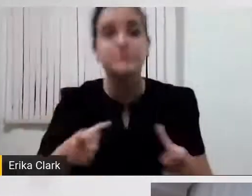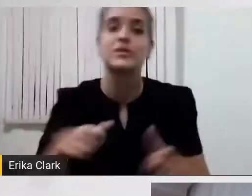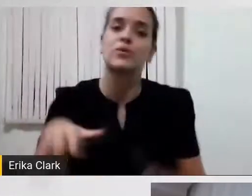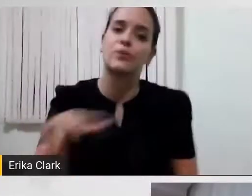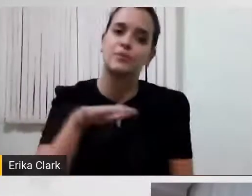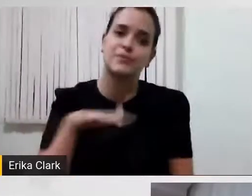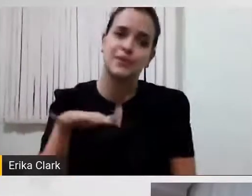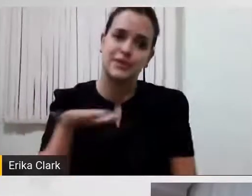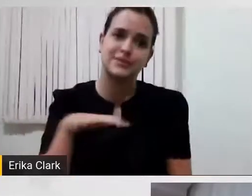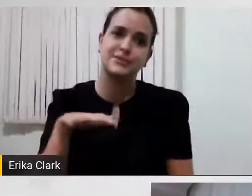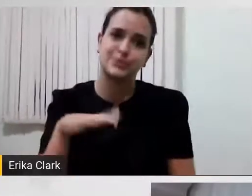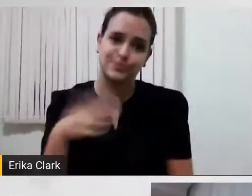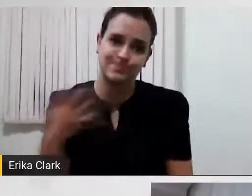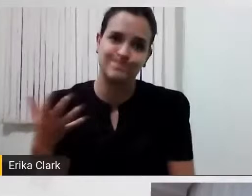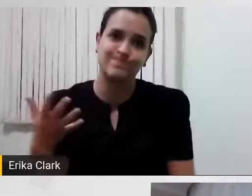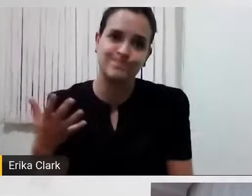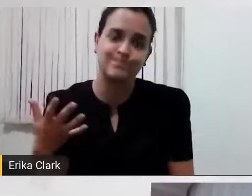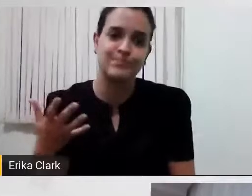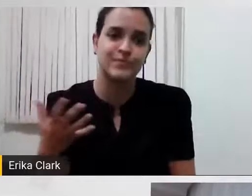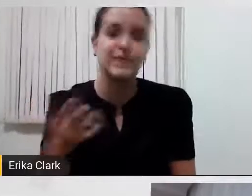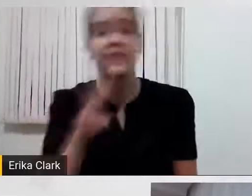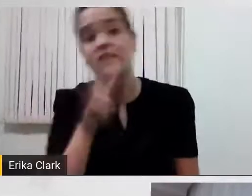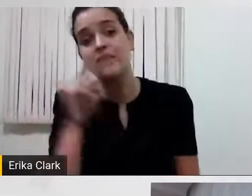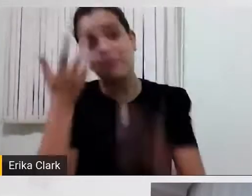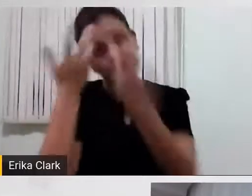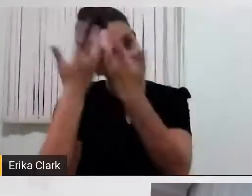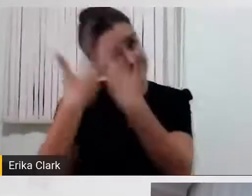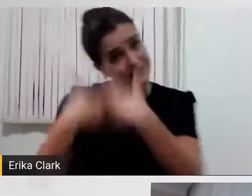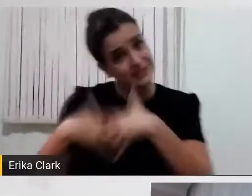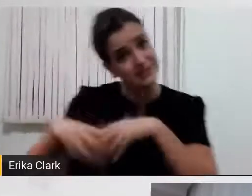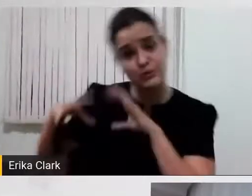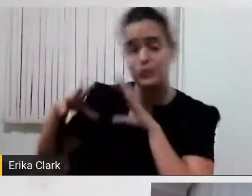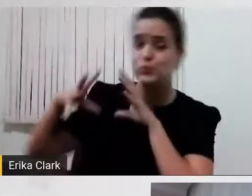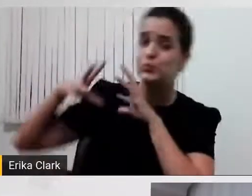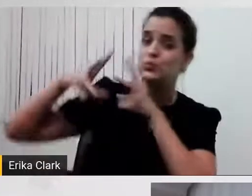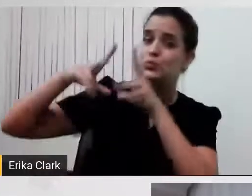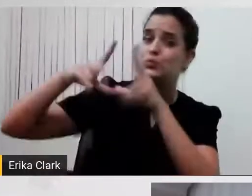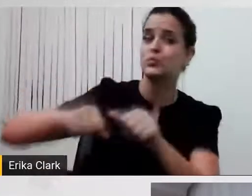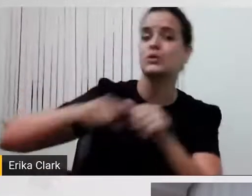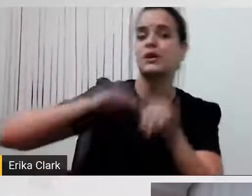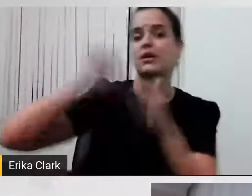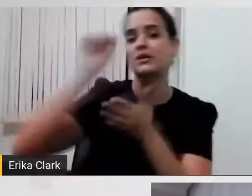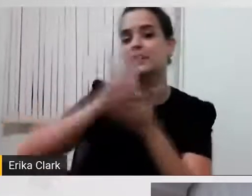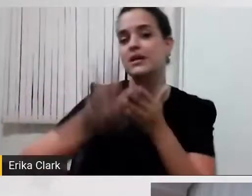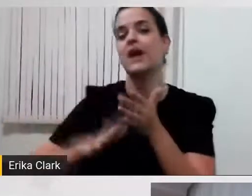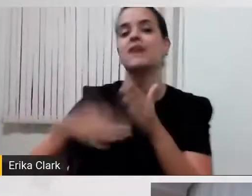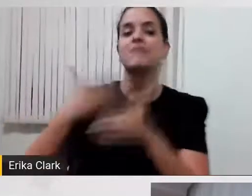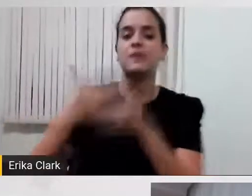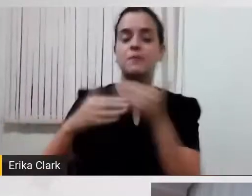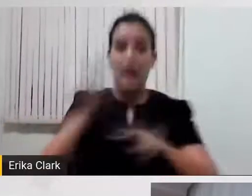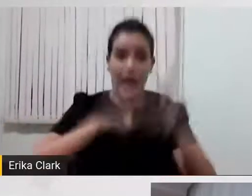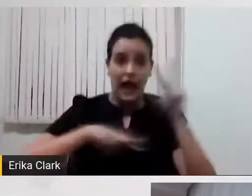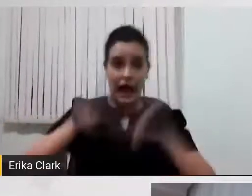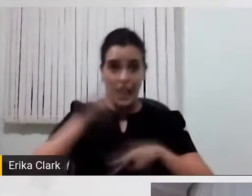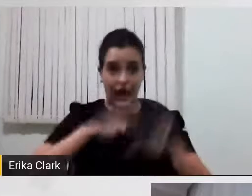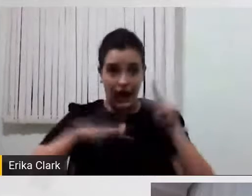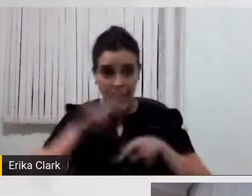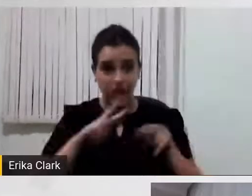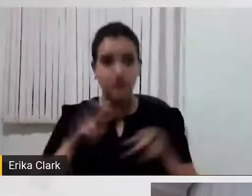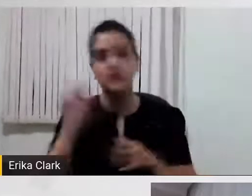do ambiente, vai pensar ali todas as atividades que são desenvolvidas, então faz a análise das tarefas que são desenvolvidas. Por que essa pessoa